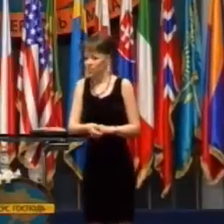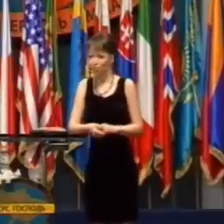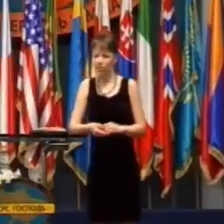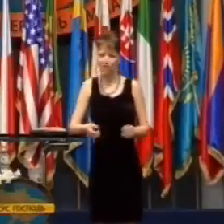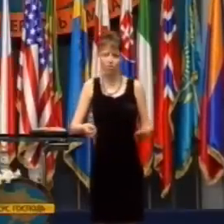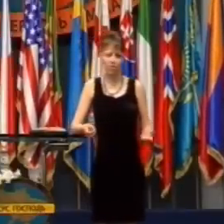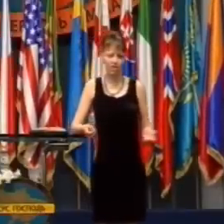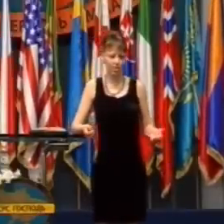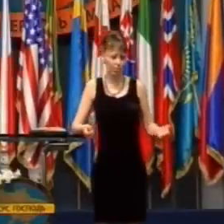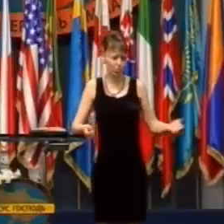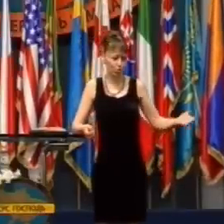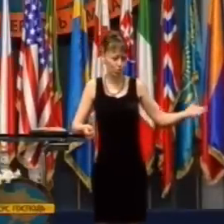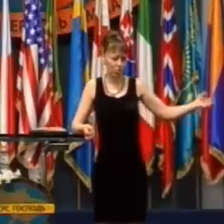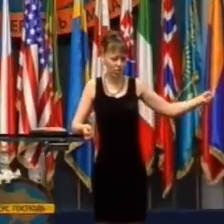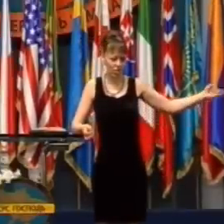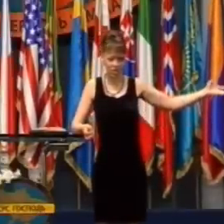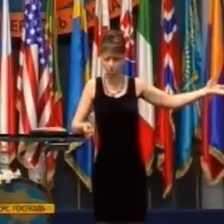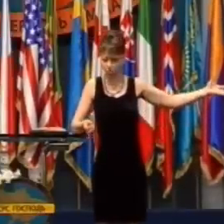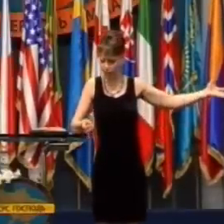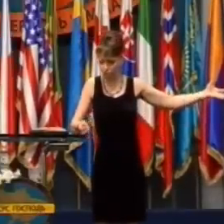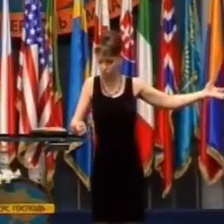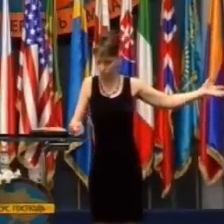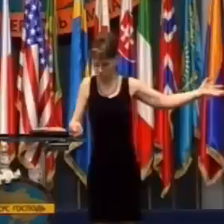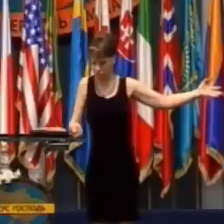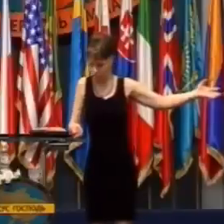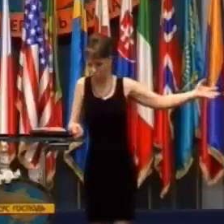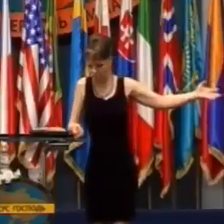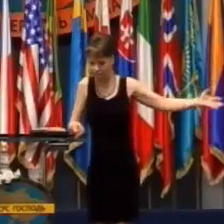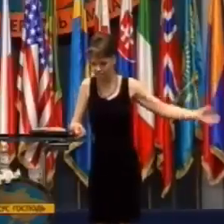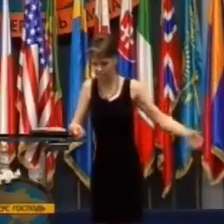povieš, ale dcera ti ležala v nemocnici.